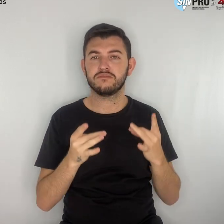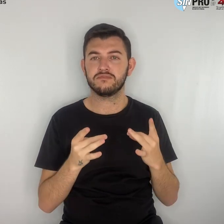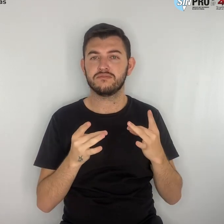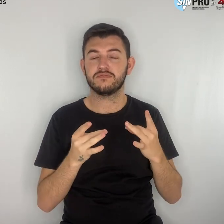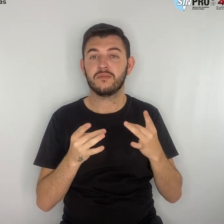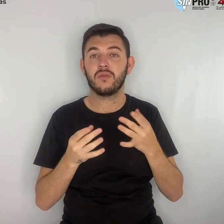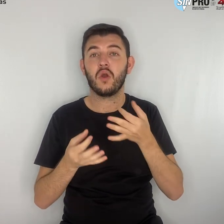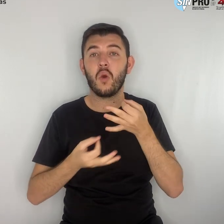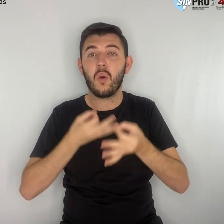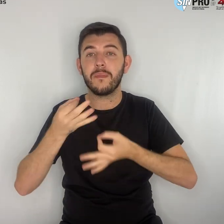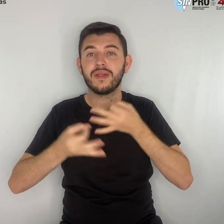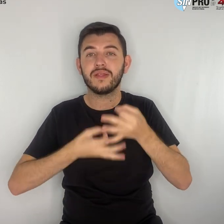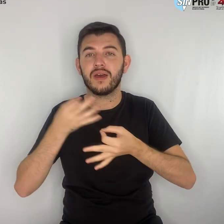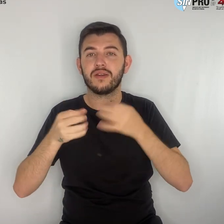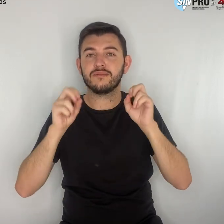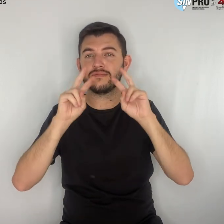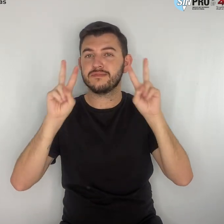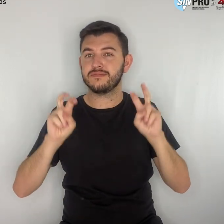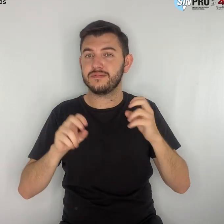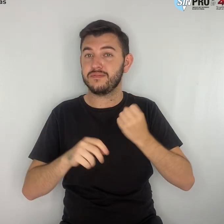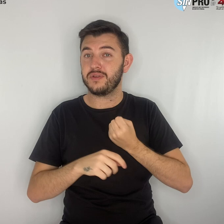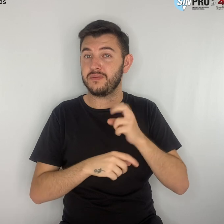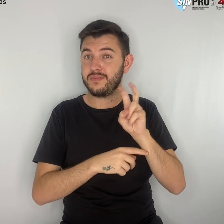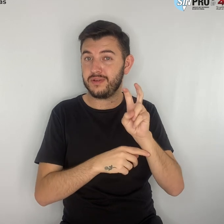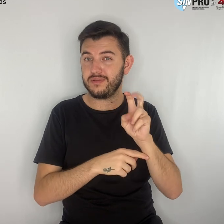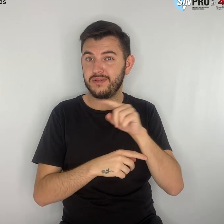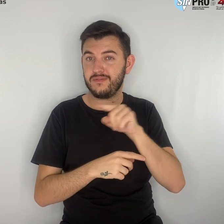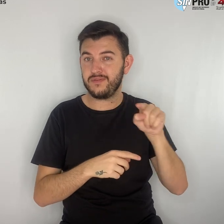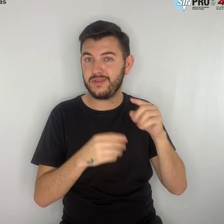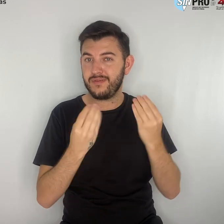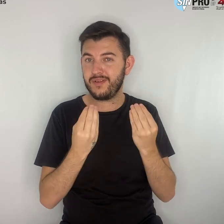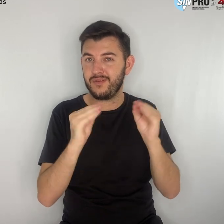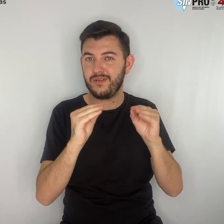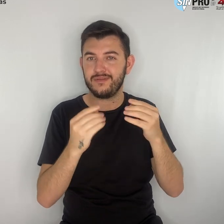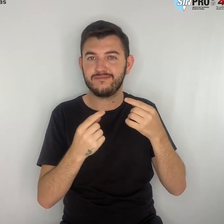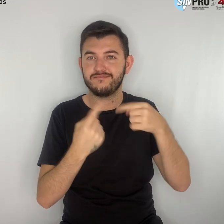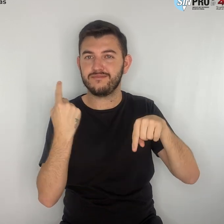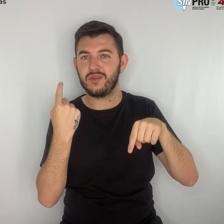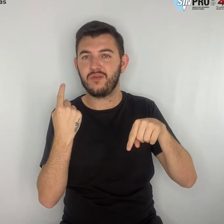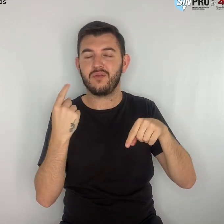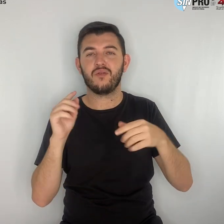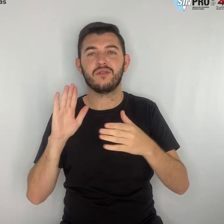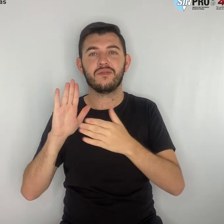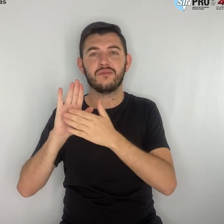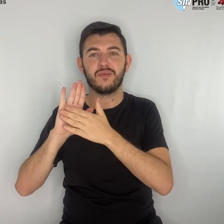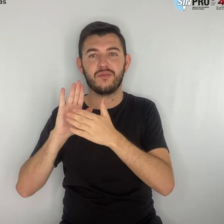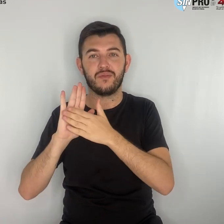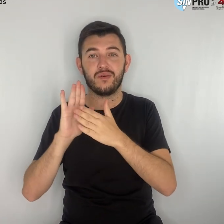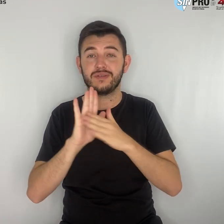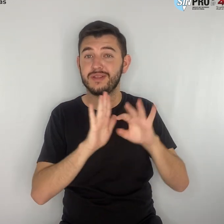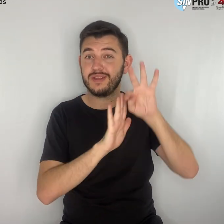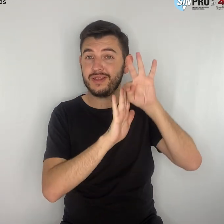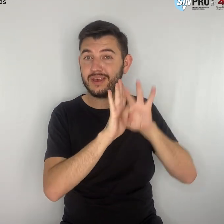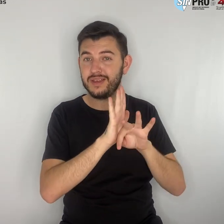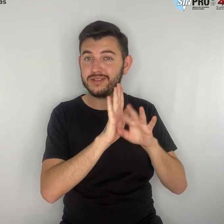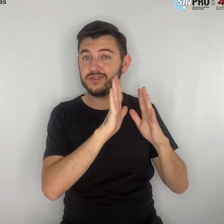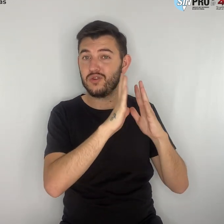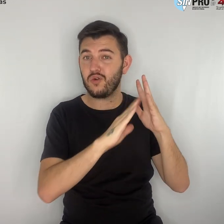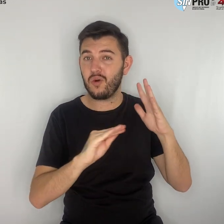a questão 5. Marcar discordo da proposição. Copie e cole o texto abaixo. Há